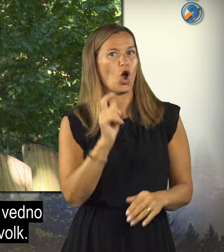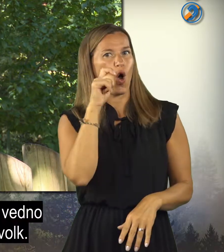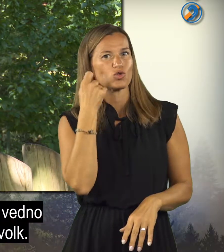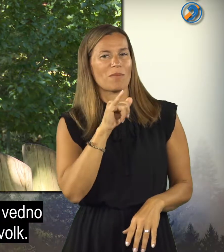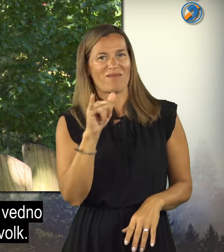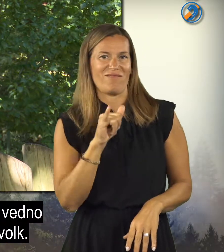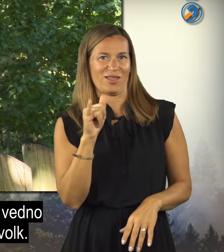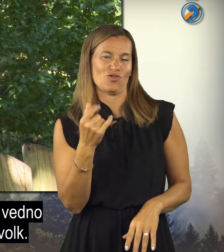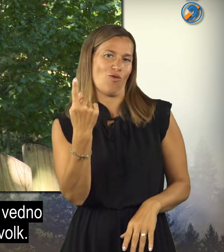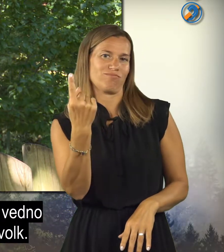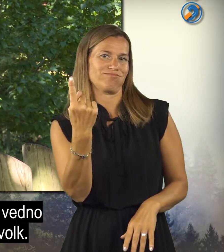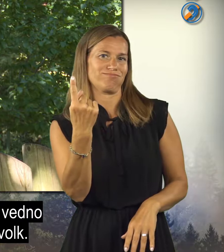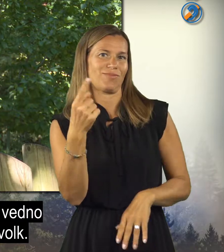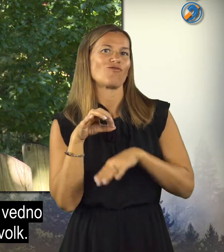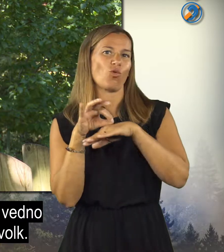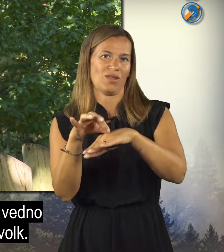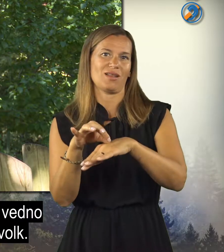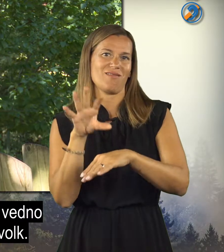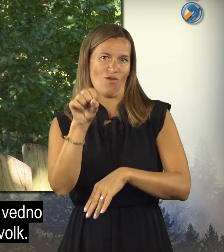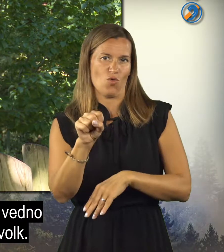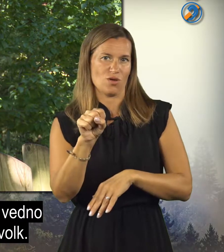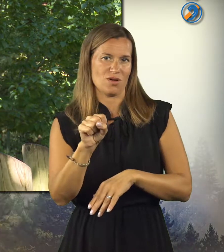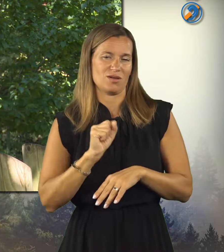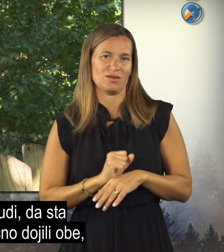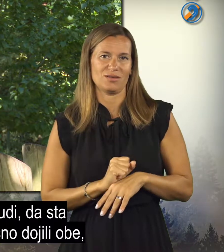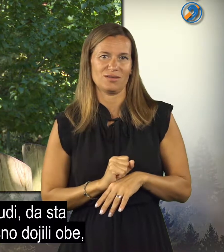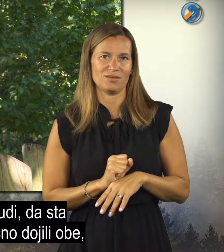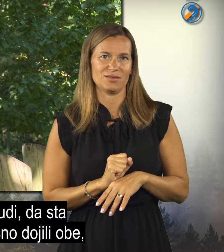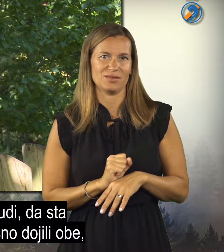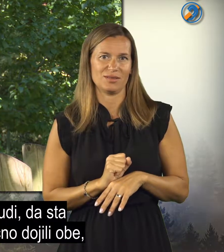oče je pa vedno ta vodilni volk.